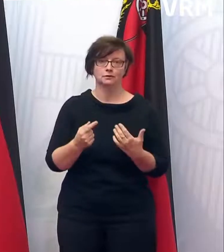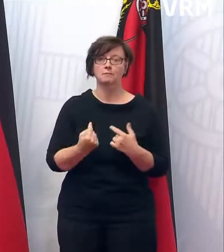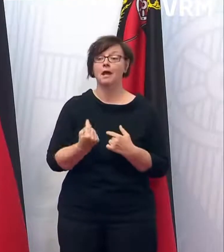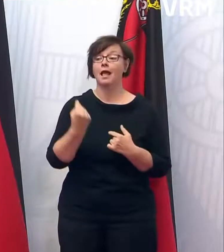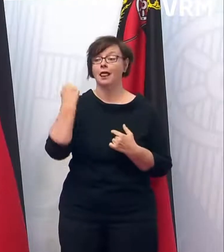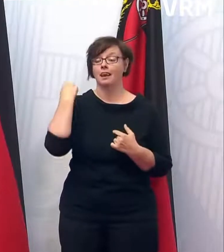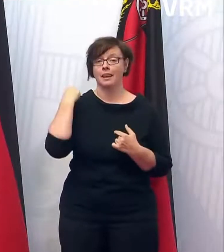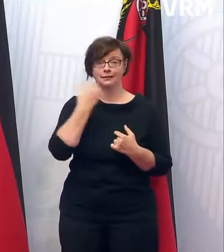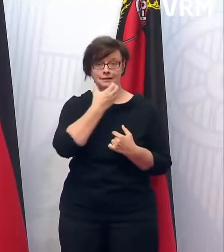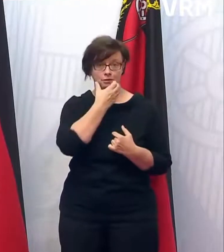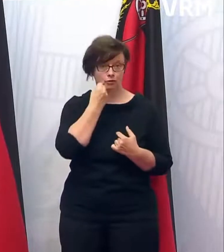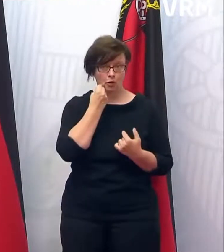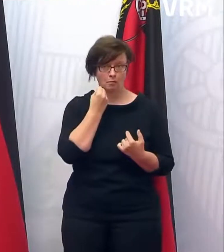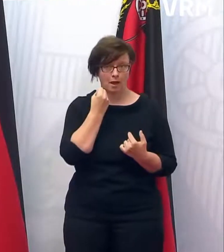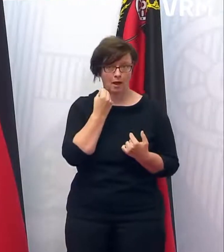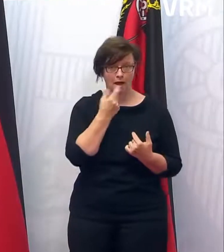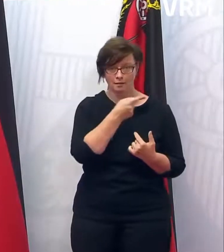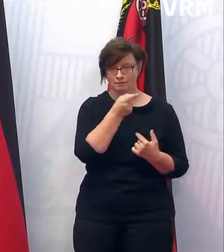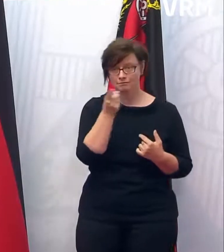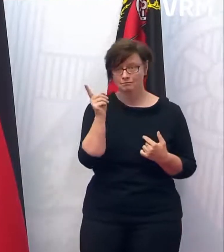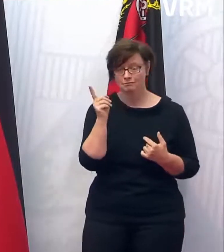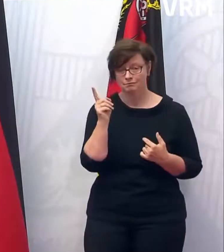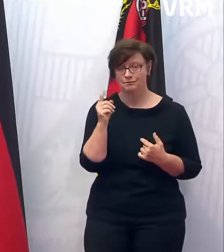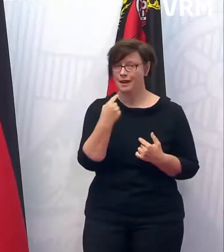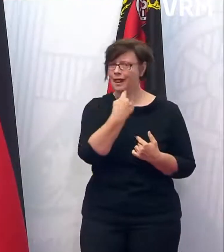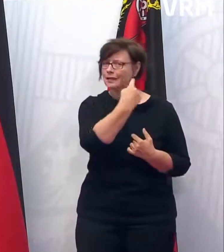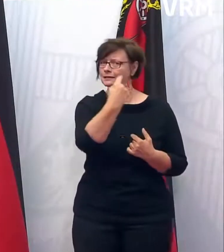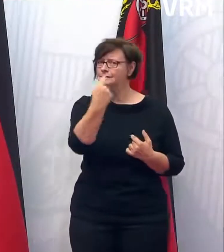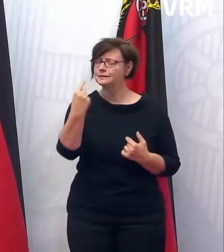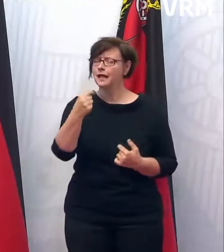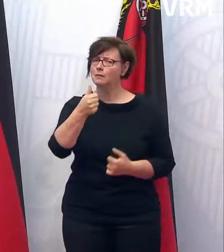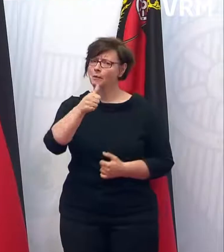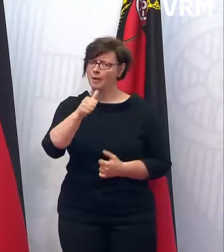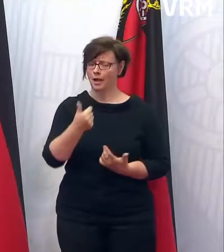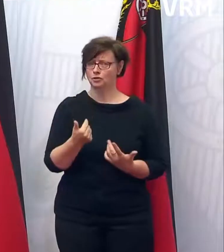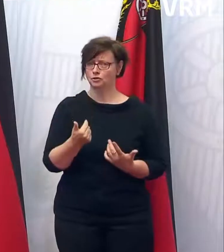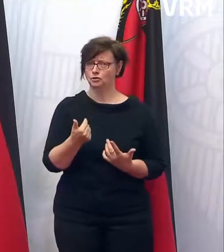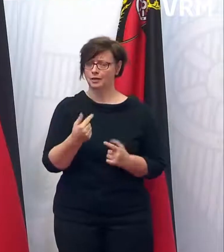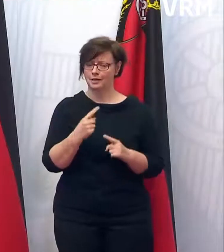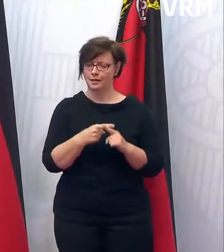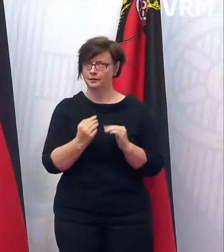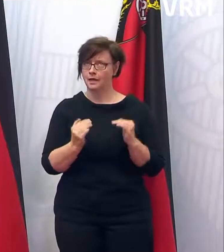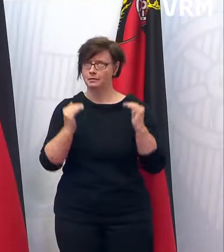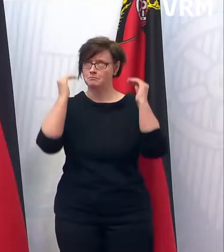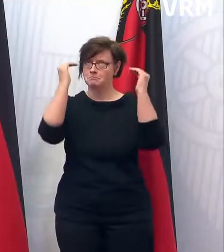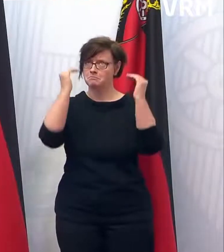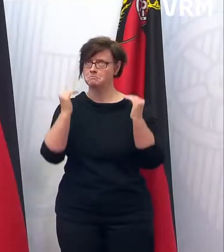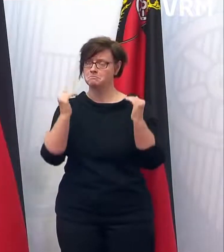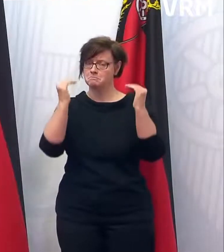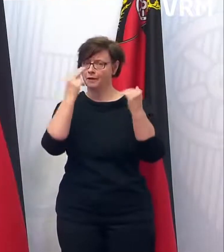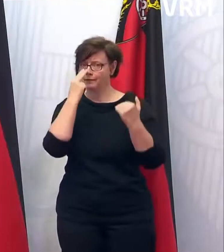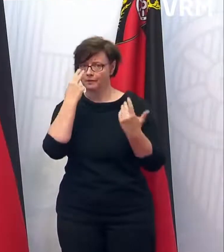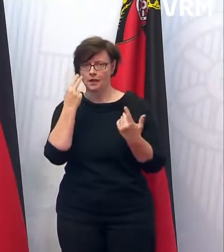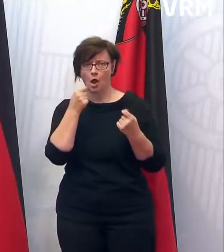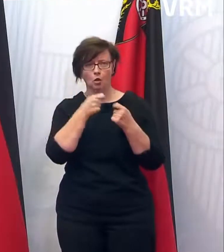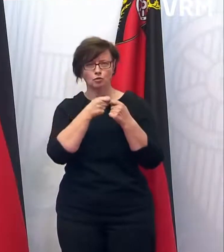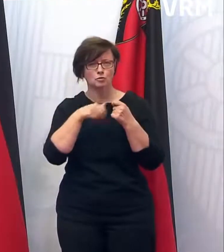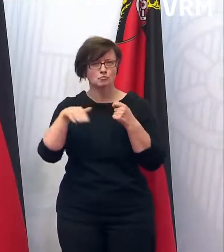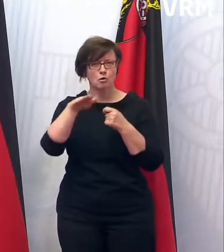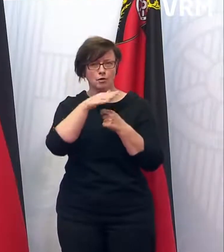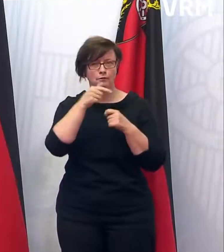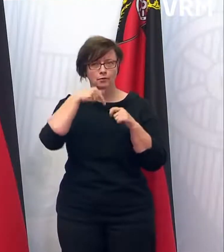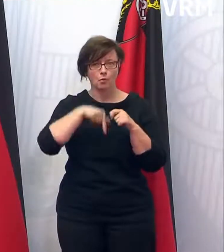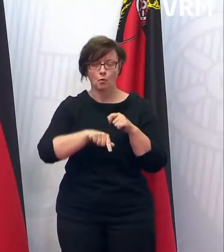Sommer gedacht. Schätzen Sie sich mal gerade für sich selber ein, wo wir da eigentlich bei der Inzidenz standen. Da standen wir ja bundesweit unter